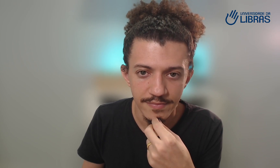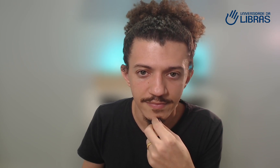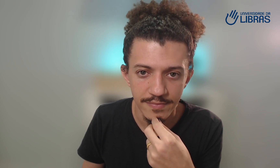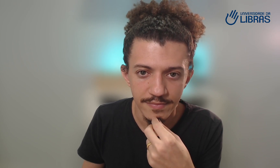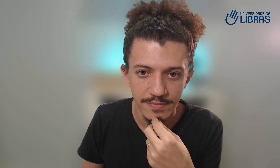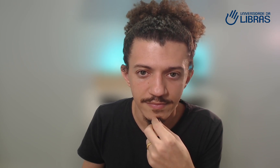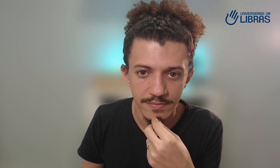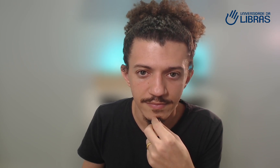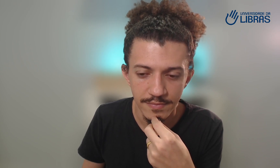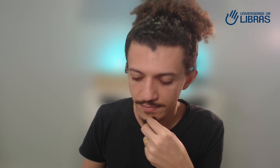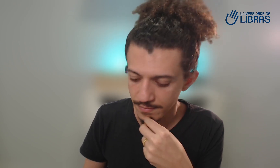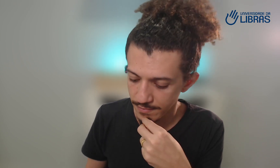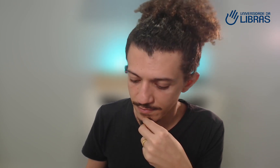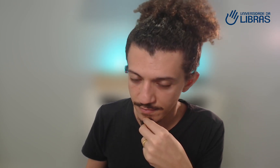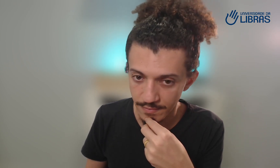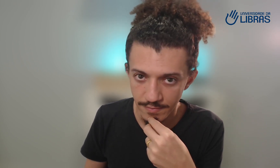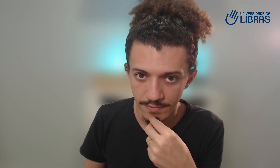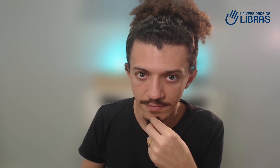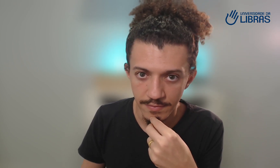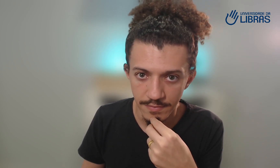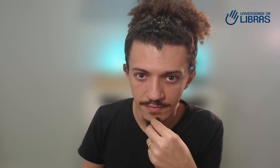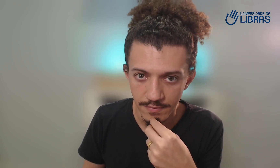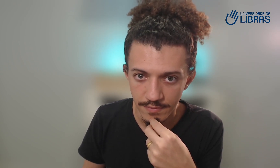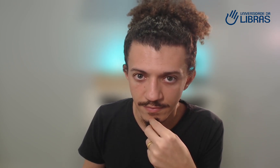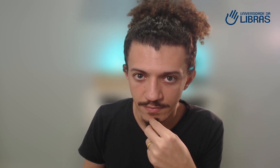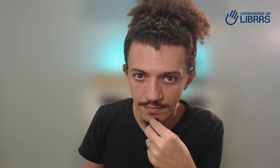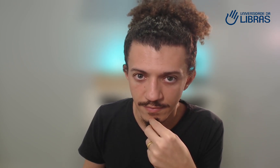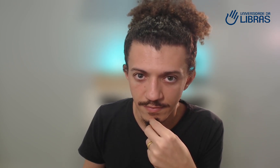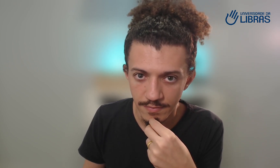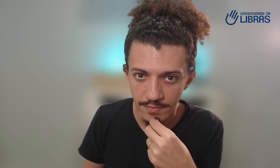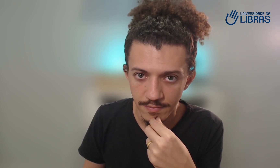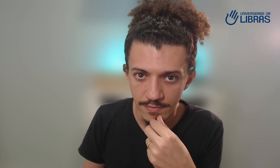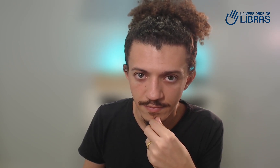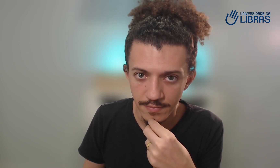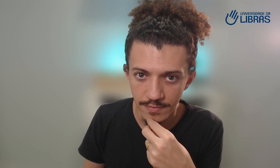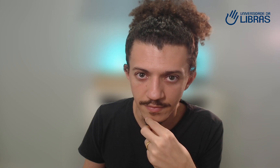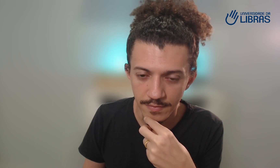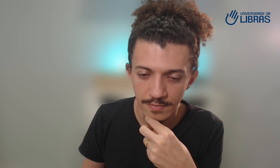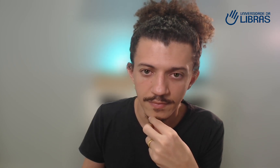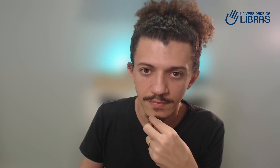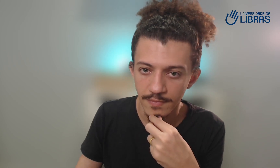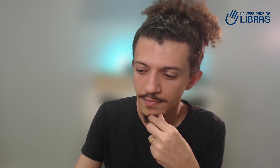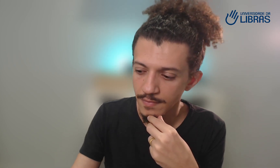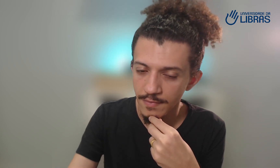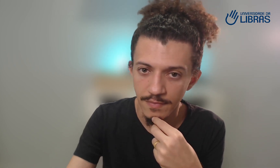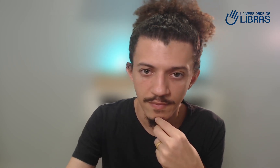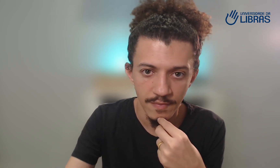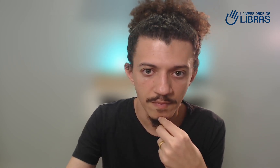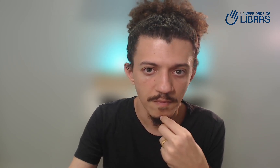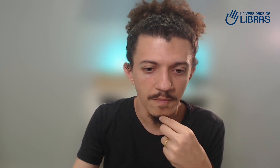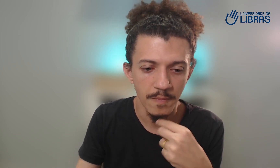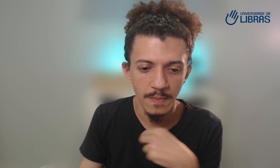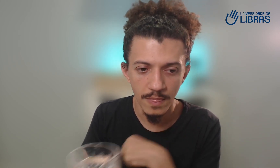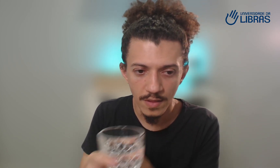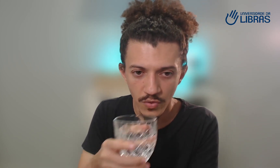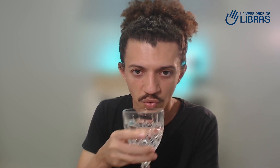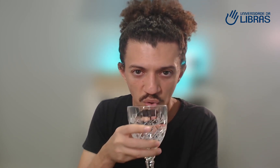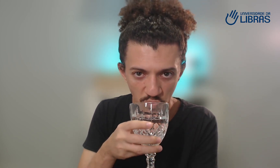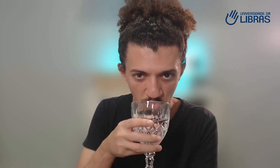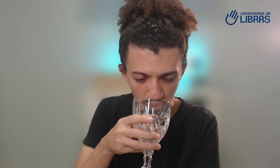Agora a pergunta da Anissa, que foi enviada pelo Instagram. Ela pergunta assim. Me ensinam a